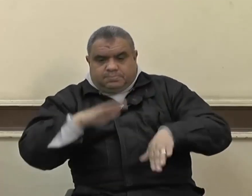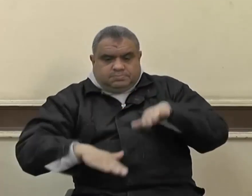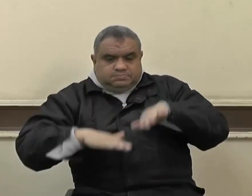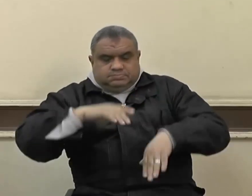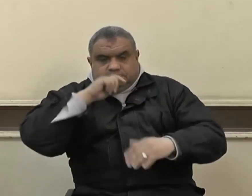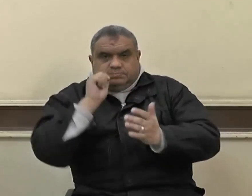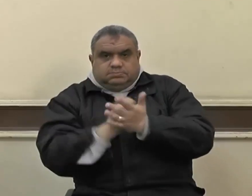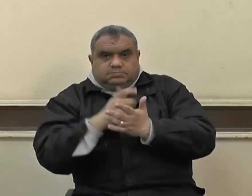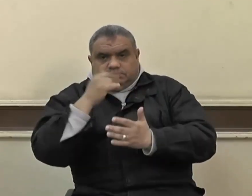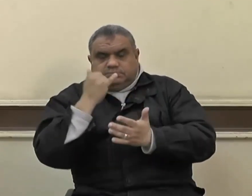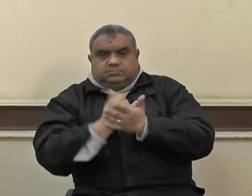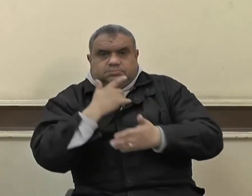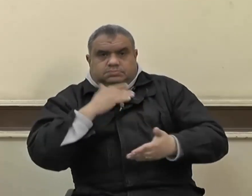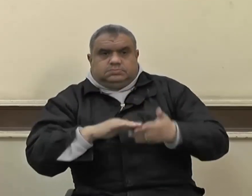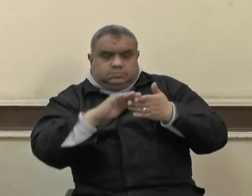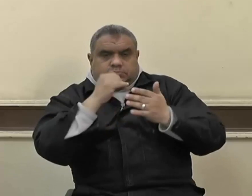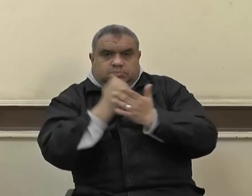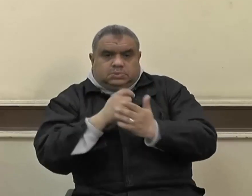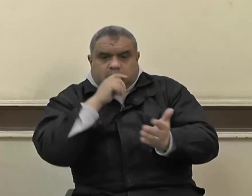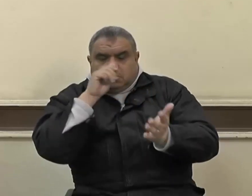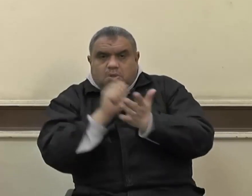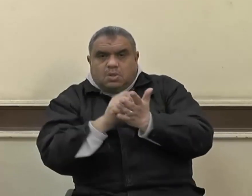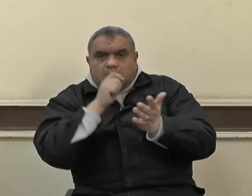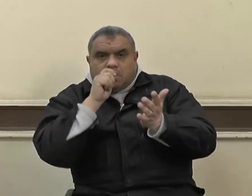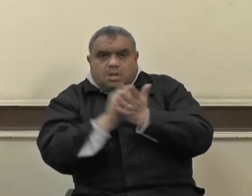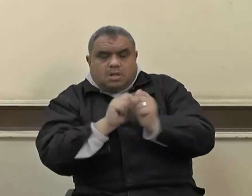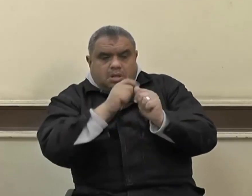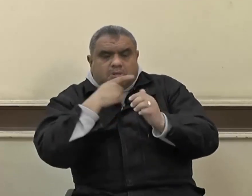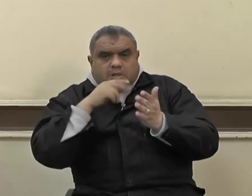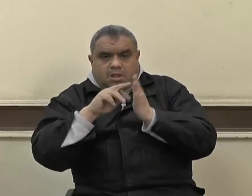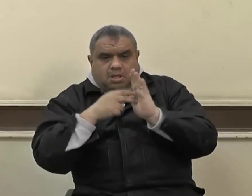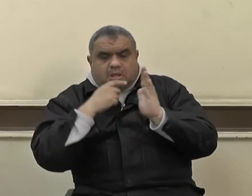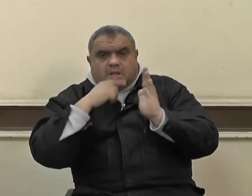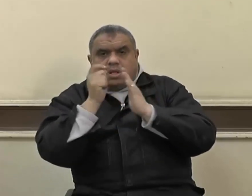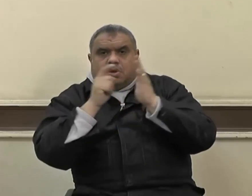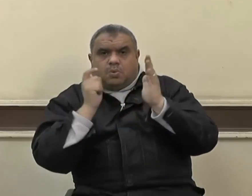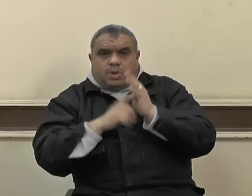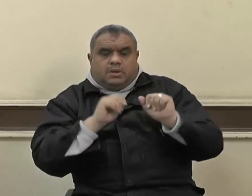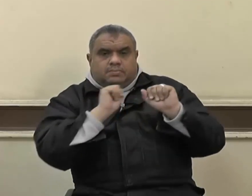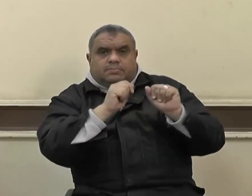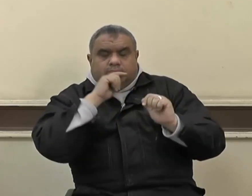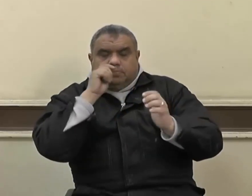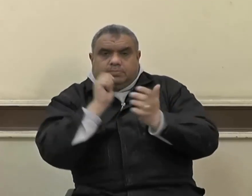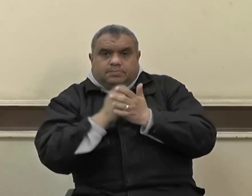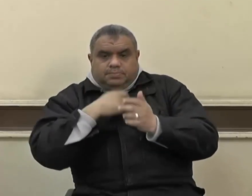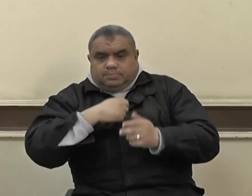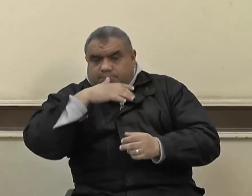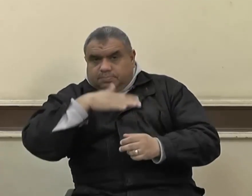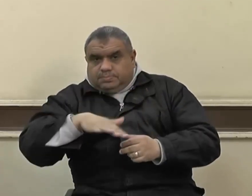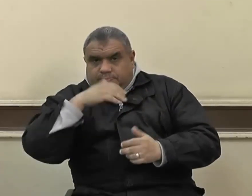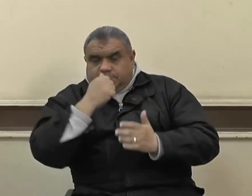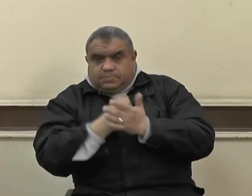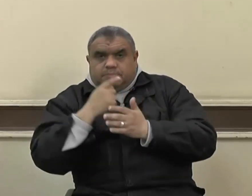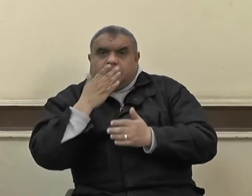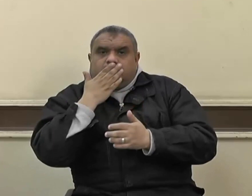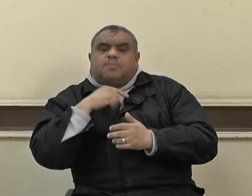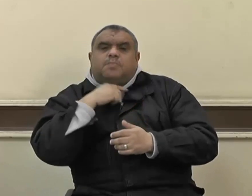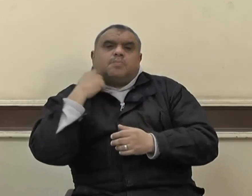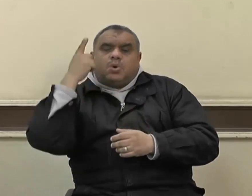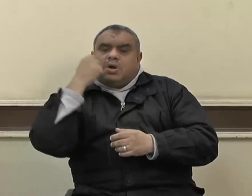وحمل بينهما نفقة وثيابا ثم ناولها بخطامه ثم قال اقتاديه